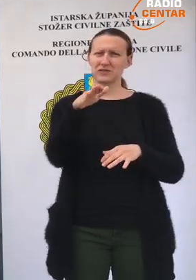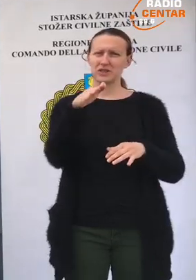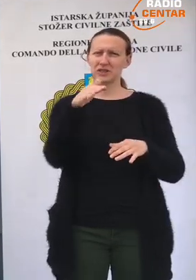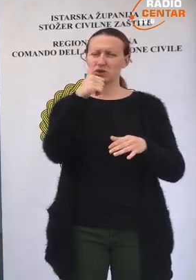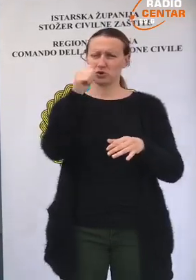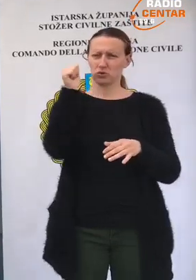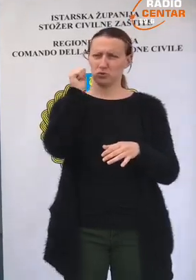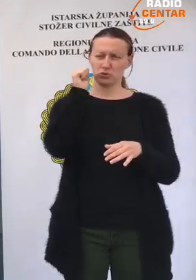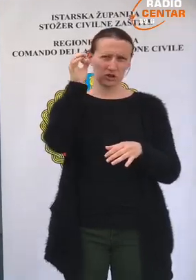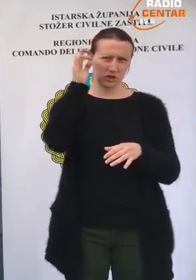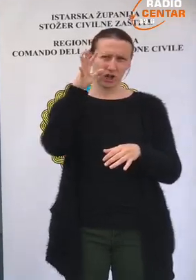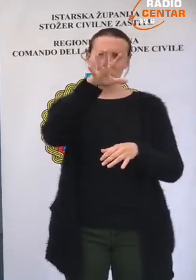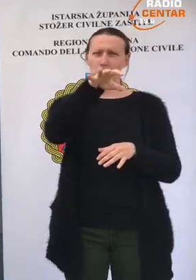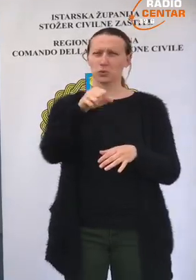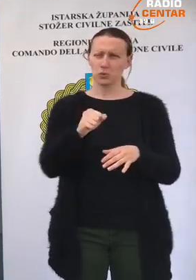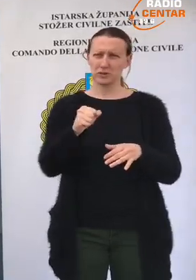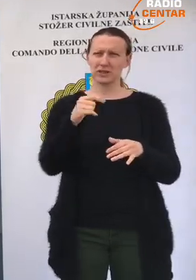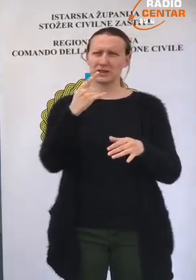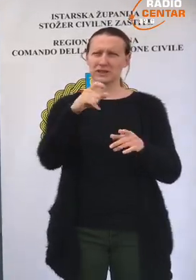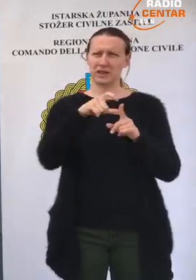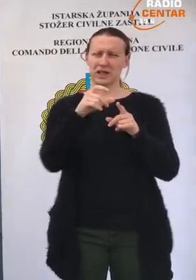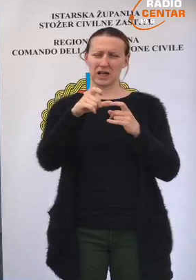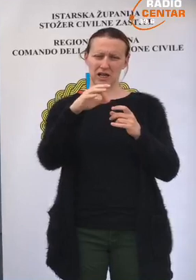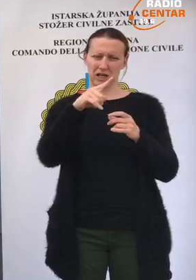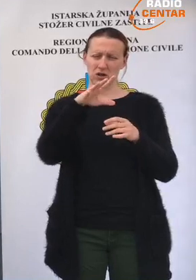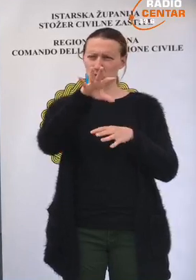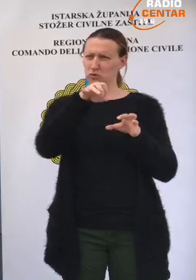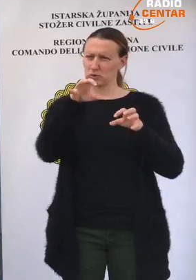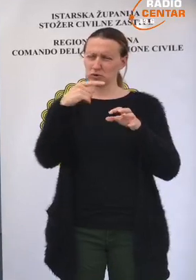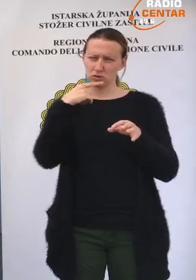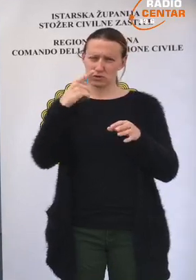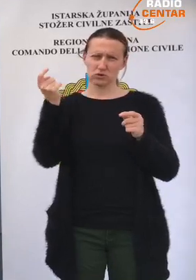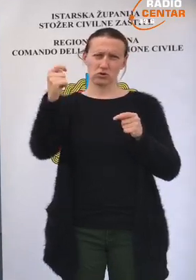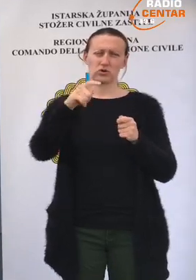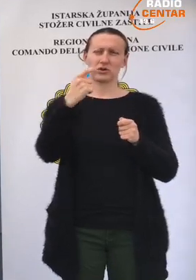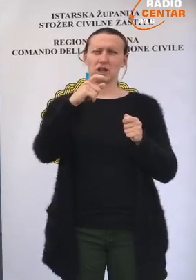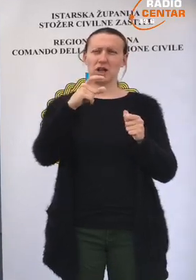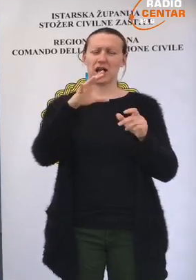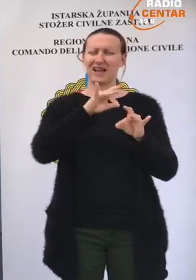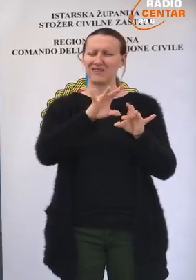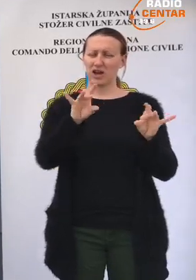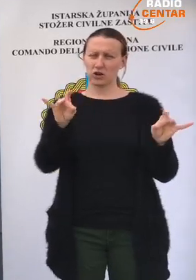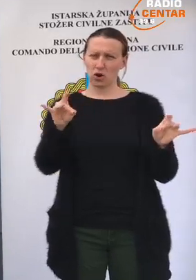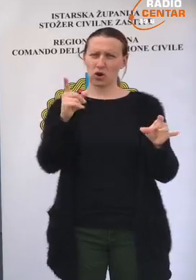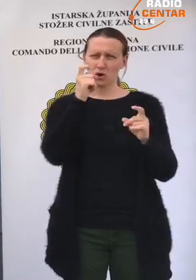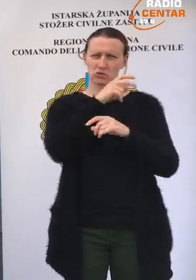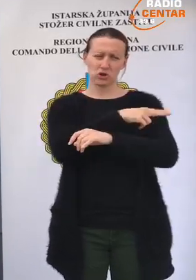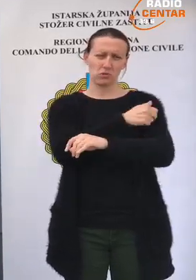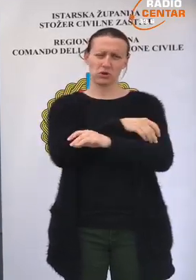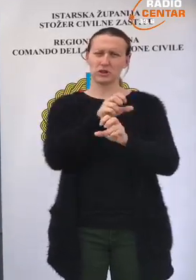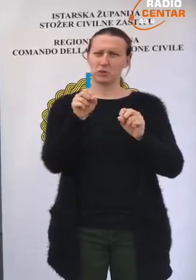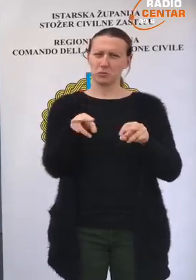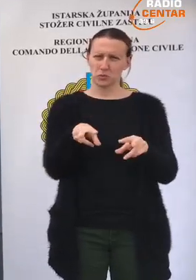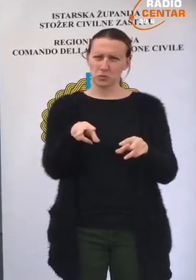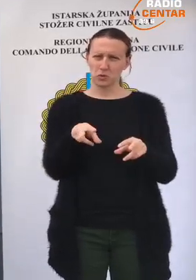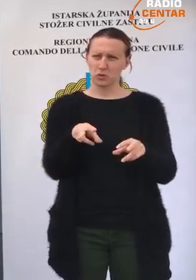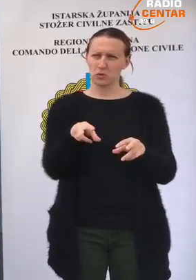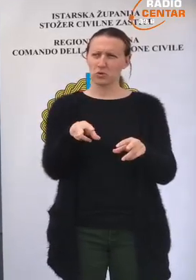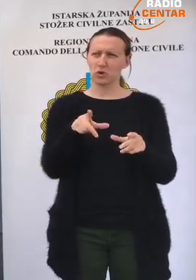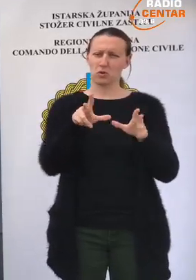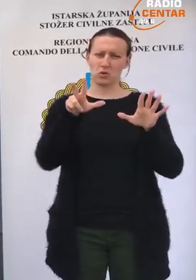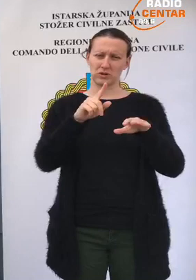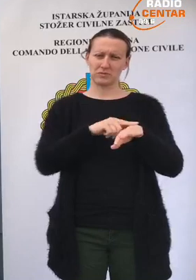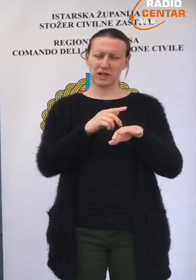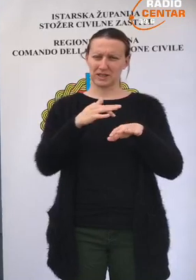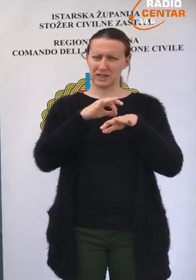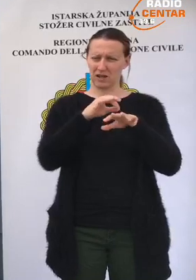uzorci koji su jučer tijekom dana uzeti sa drive-in, odnosno uzorci koji su došli sa odjela za infektologiju opće bolnice Pula, u